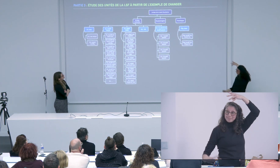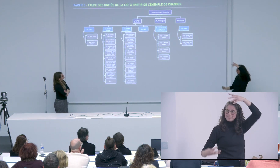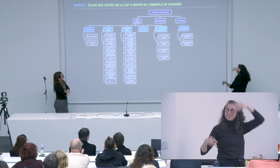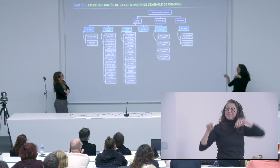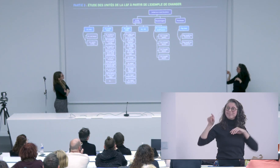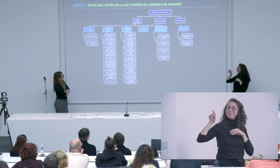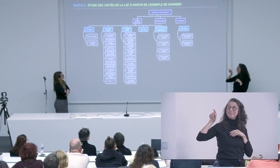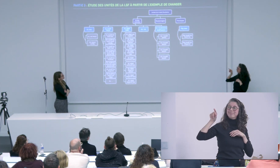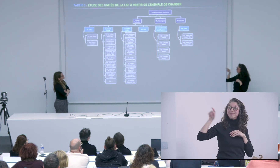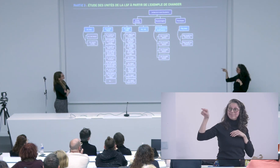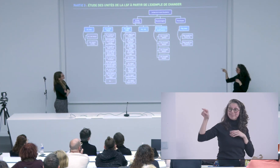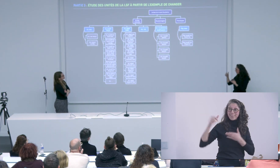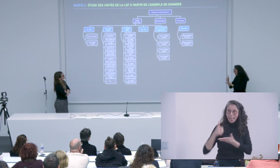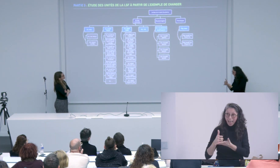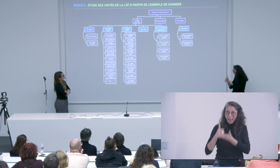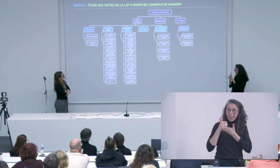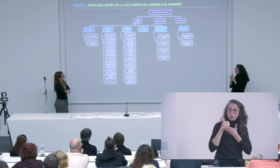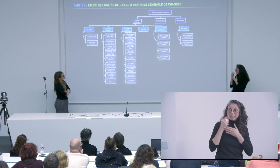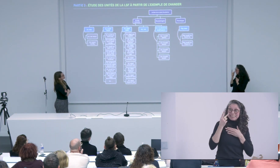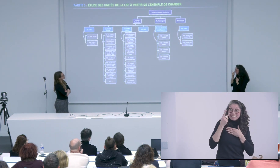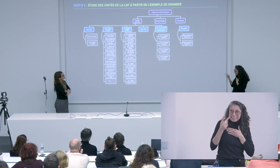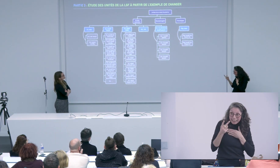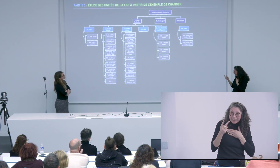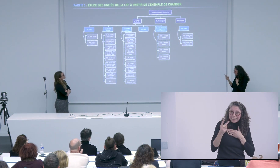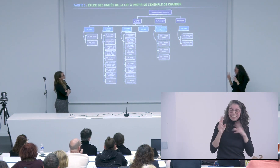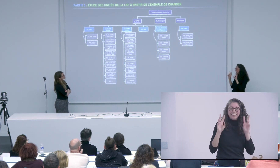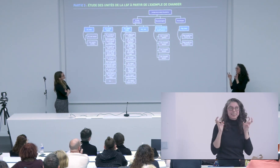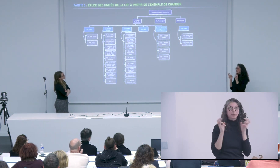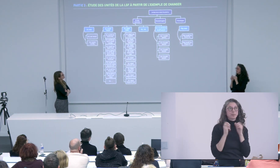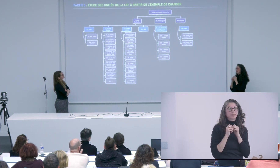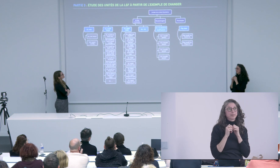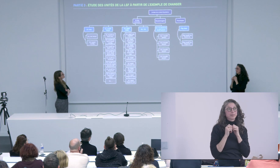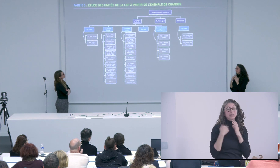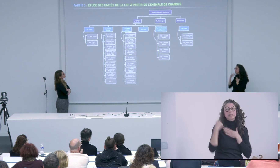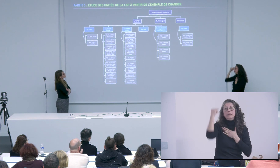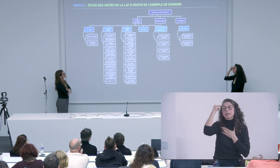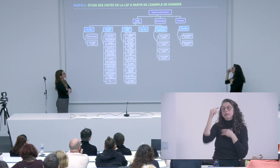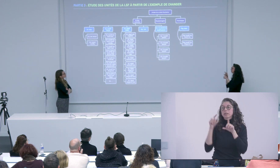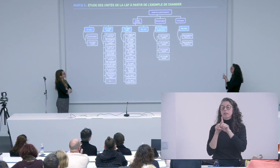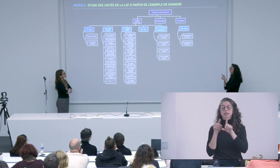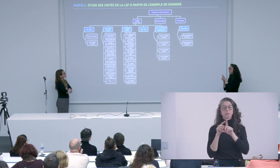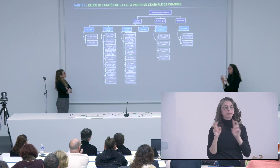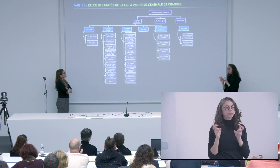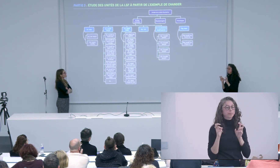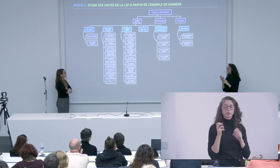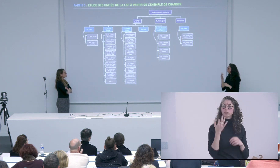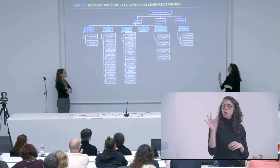'où cette grande quantité de sous-catégories que j'ai définies qui m'ont vraiment aidé